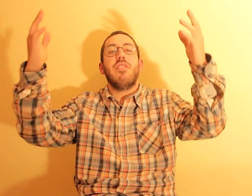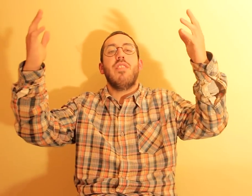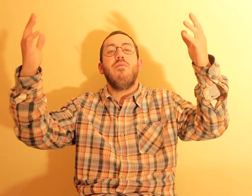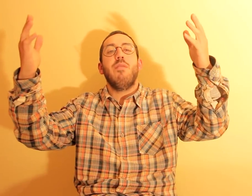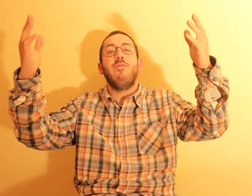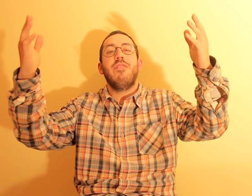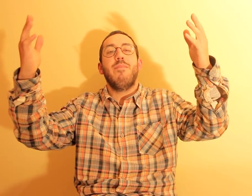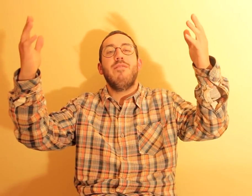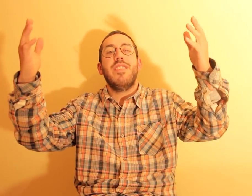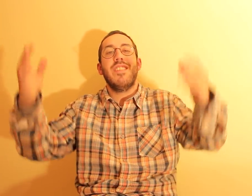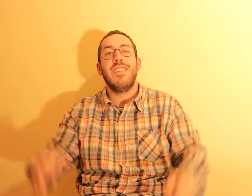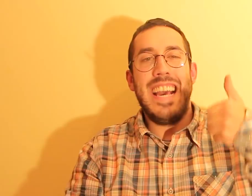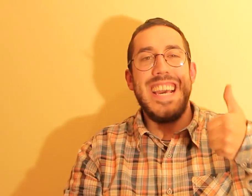saúde, e muito amor, ei!